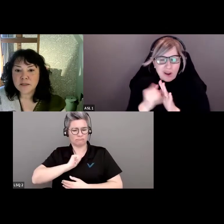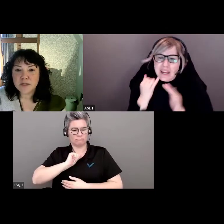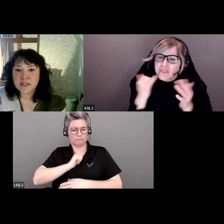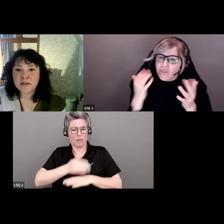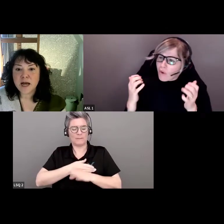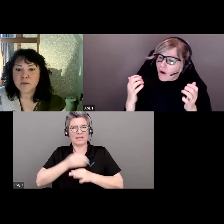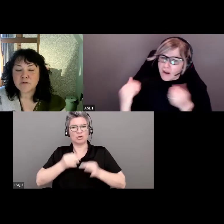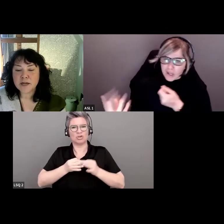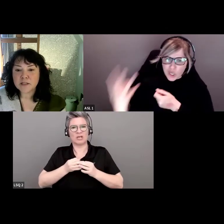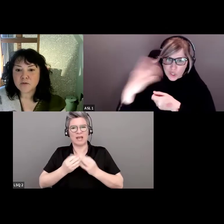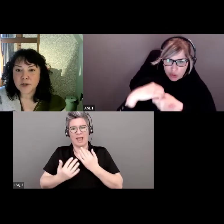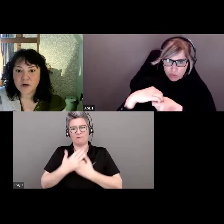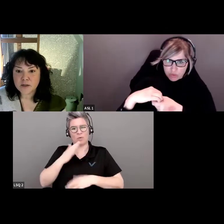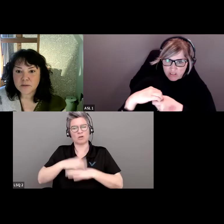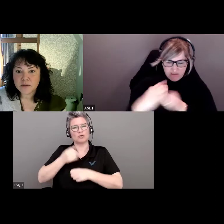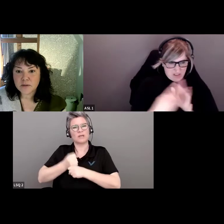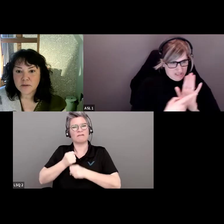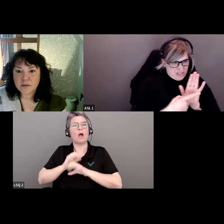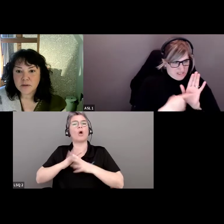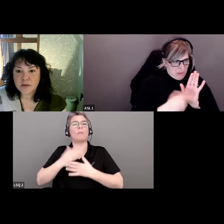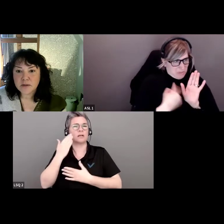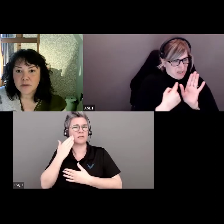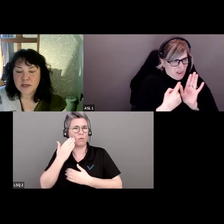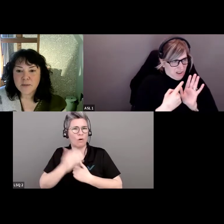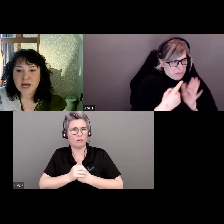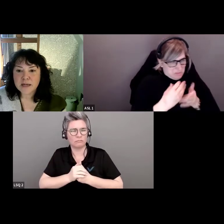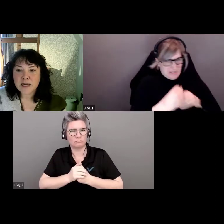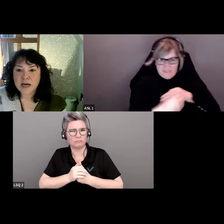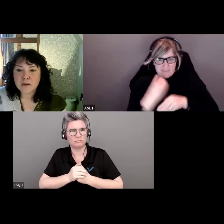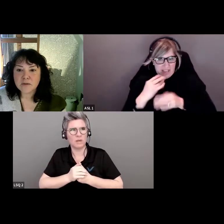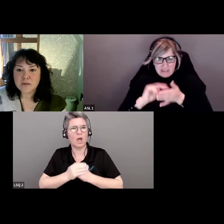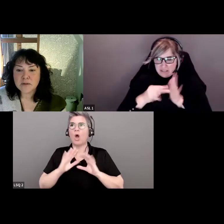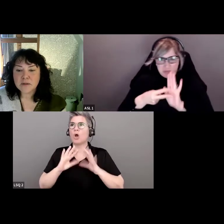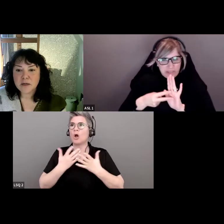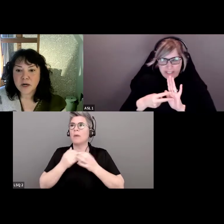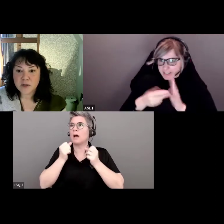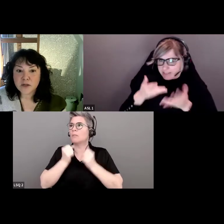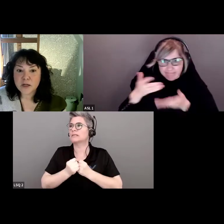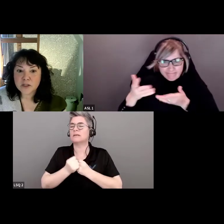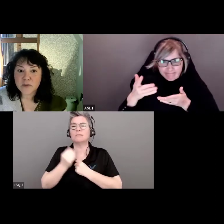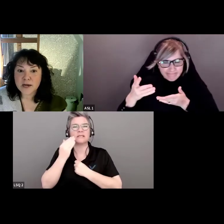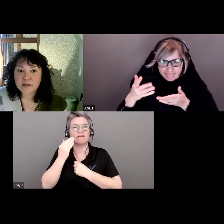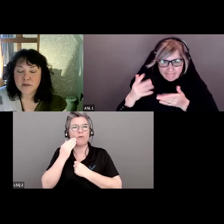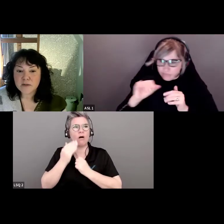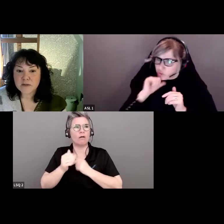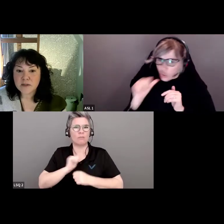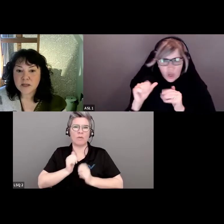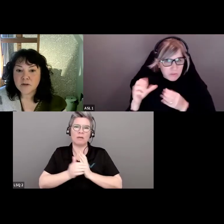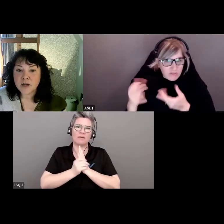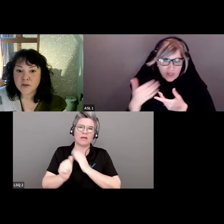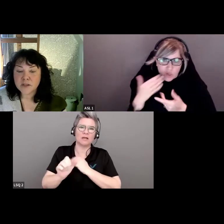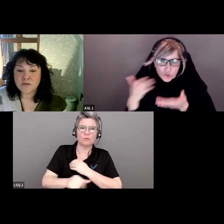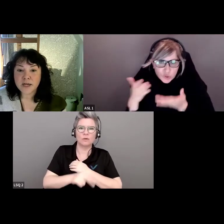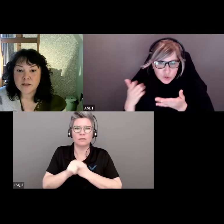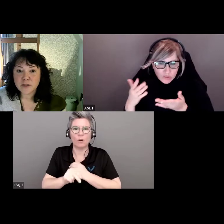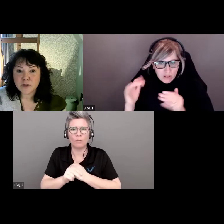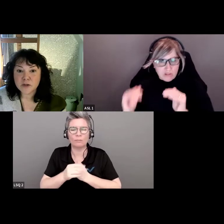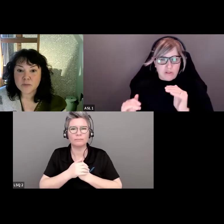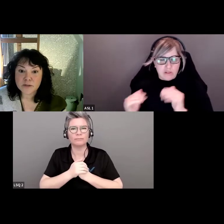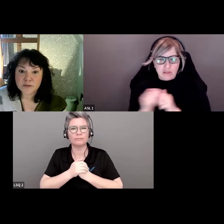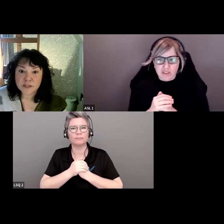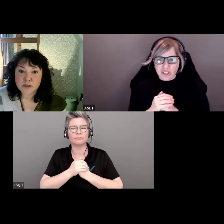influencent notre travail? Comment peut-on mesurer notre efficacité? Est-ce que ces